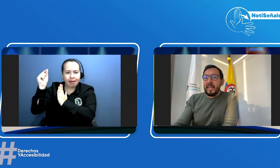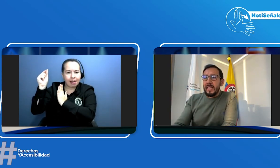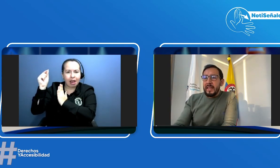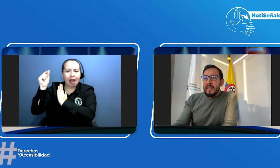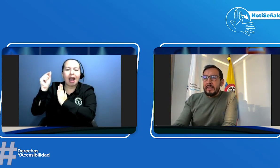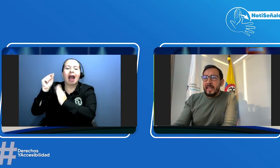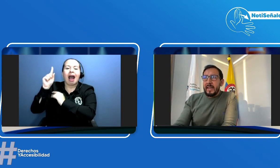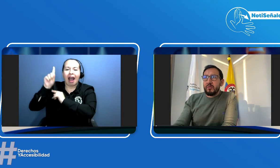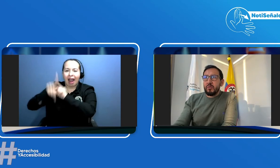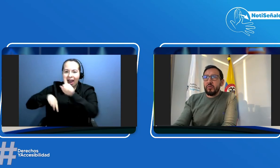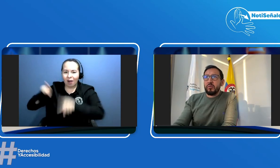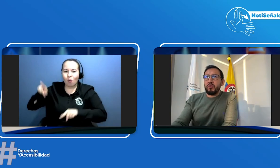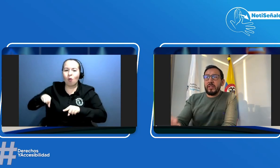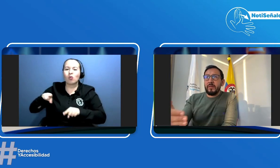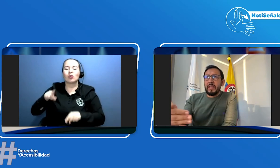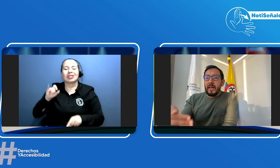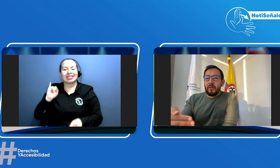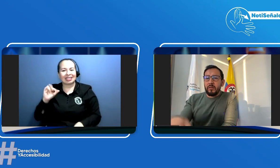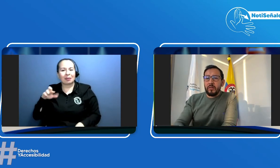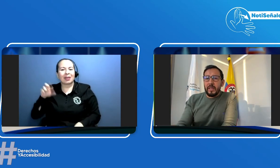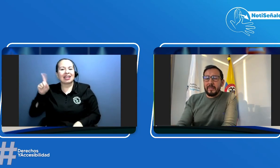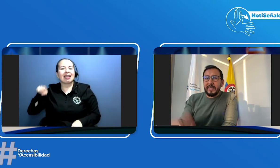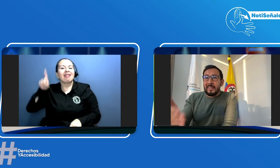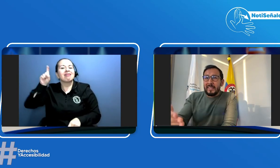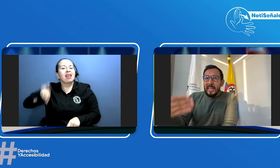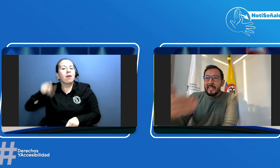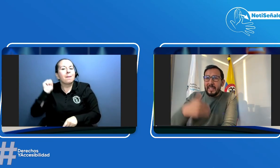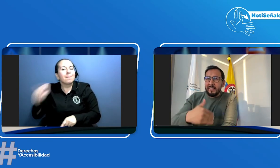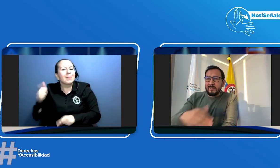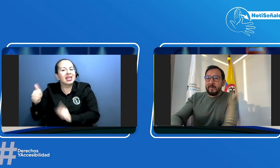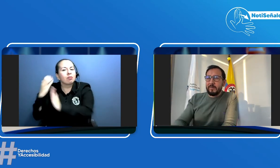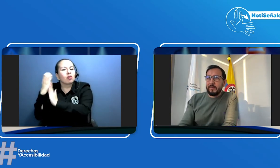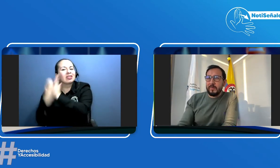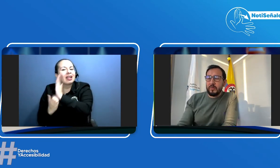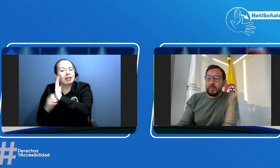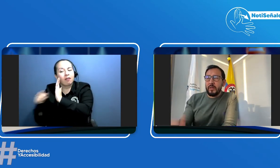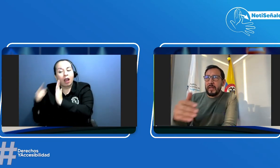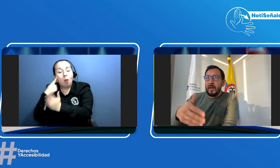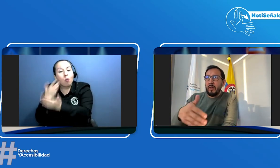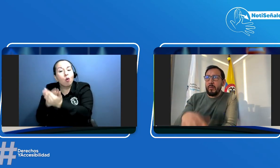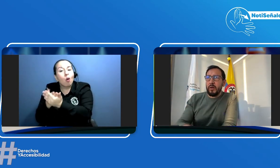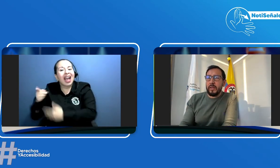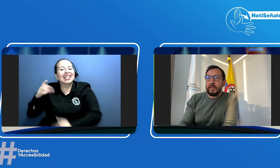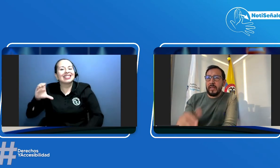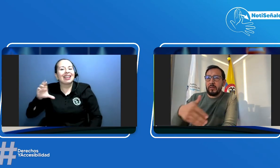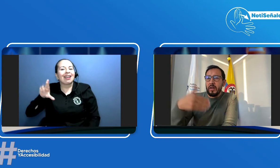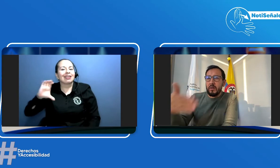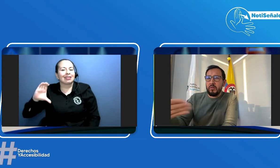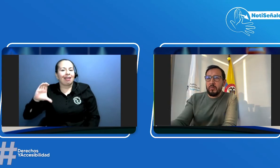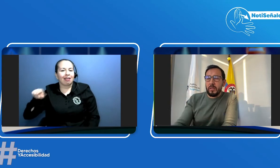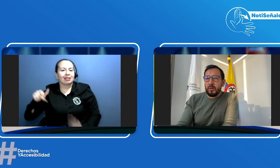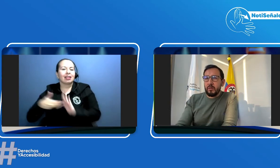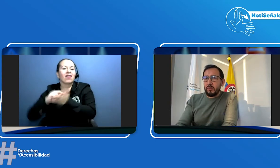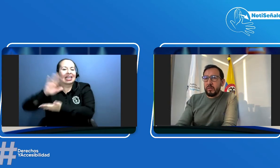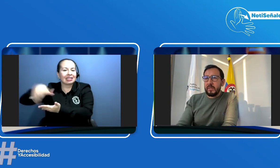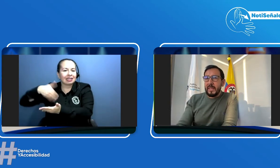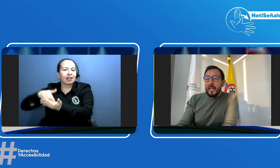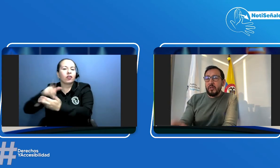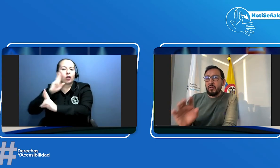tener su certificado de ser CRC certificado como de centro de reconocimiento de conductores solo